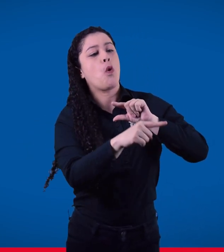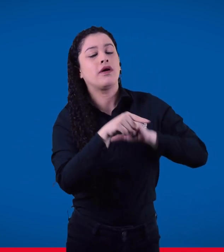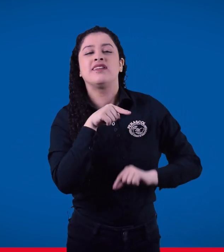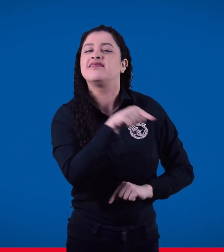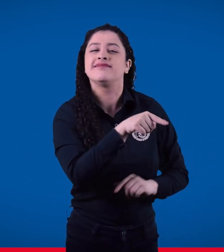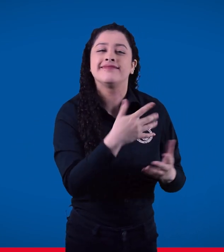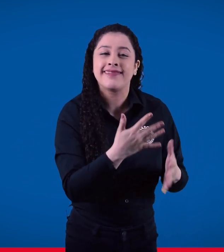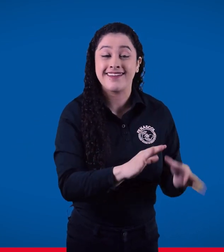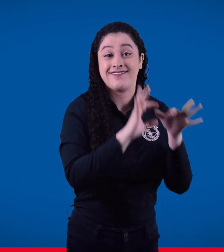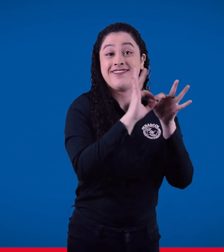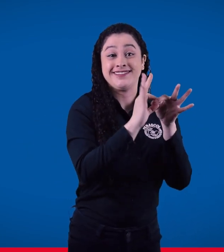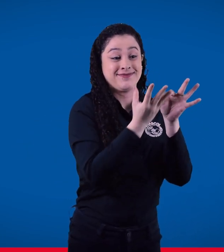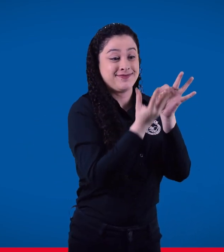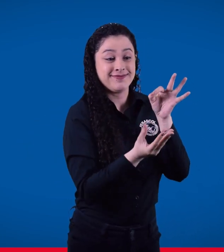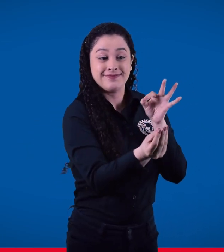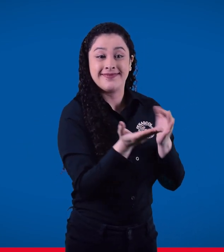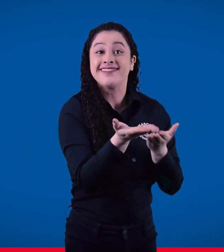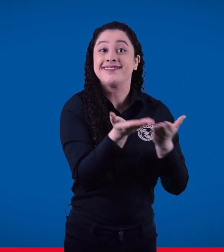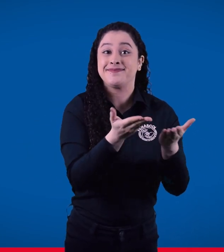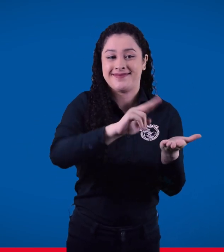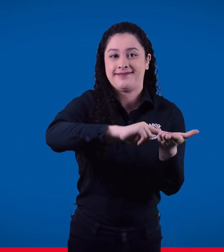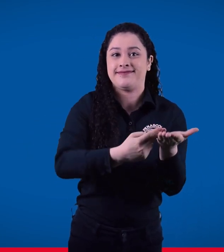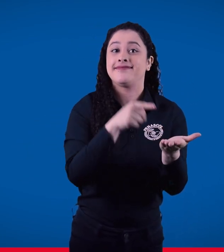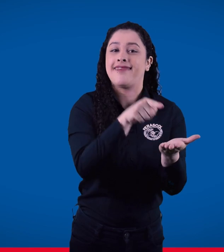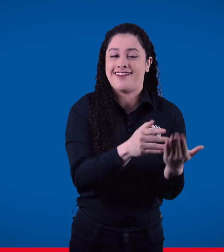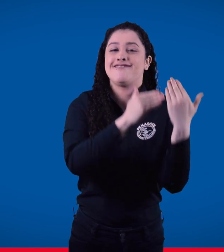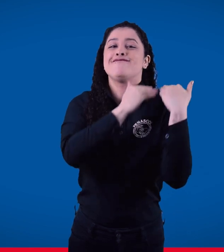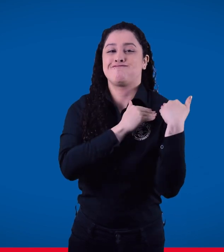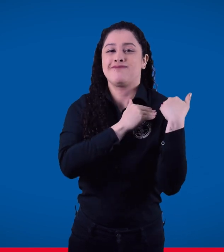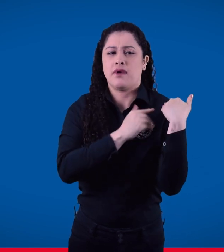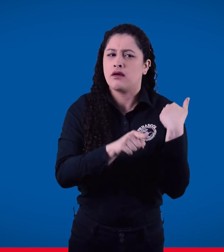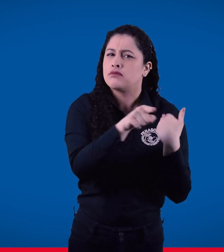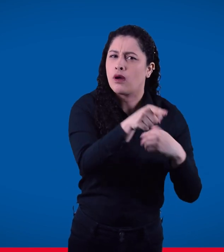enviarlo al área de servicios de interpretación de FENASCOL al siguiente correo.